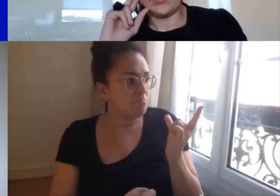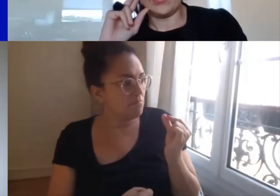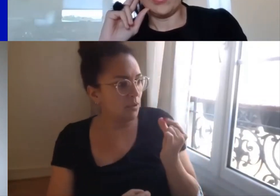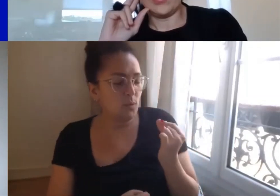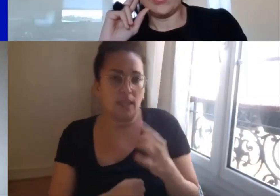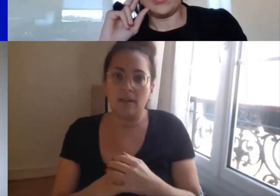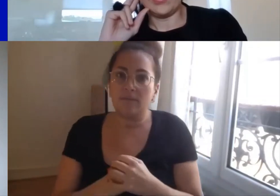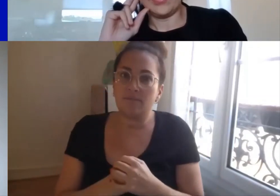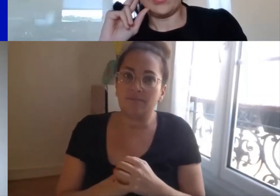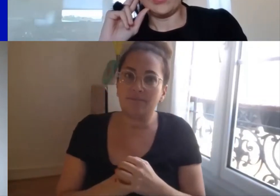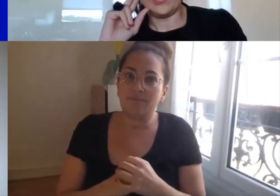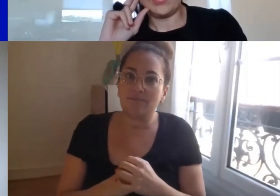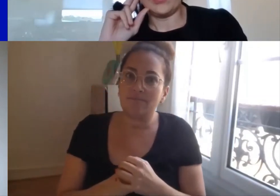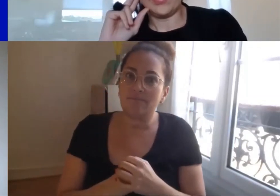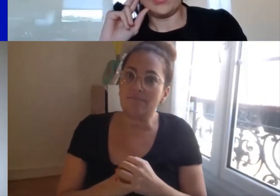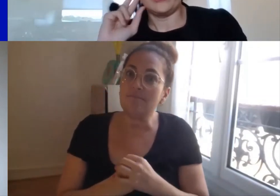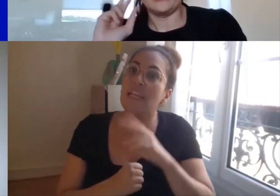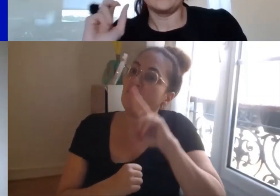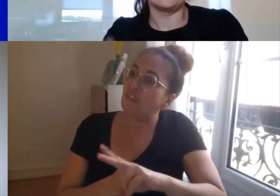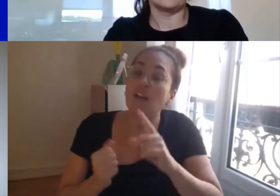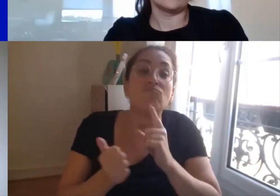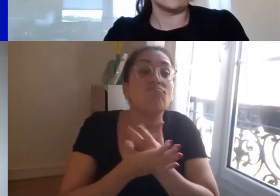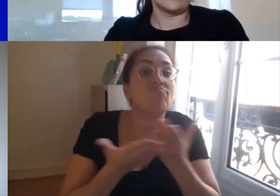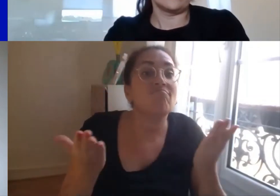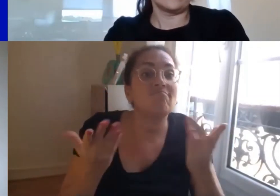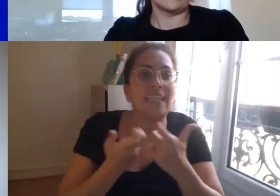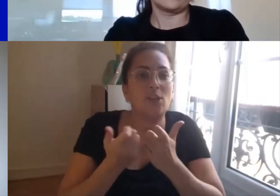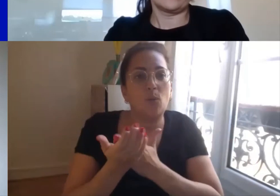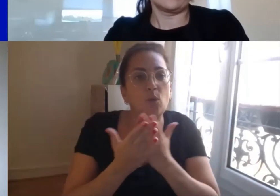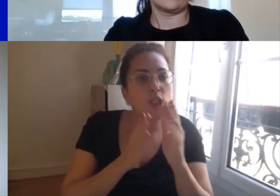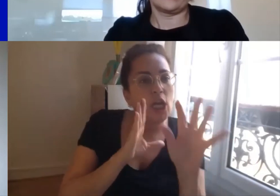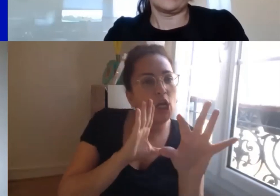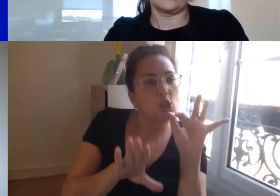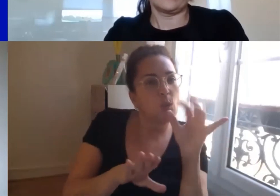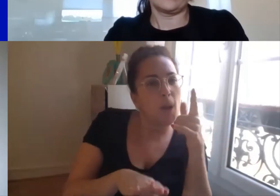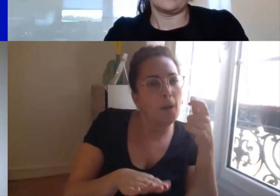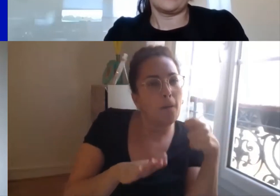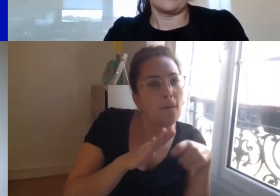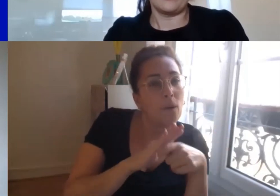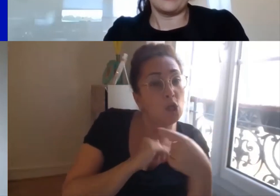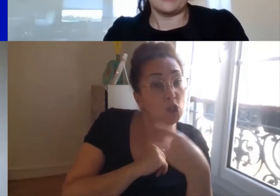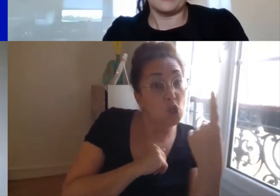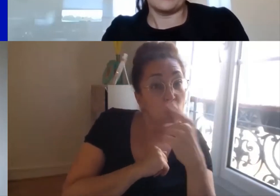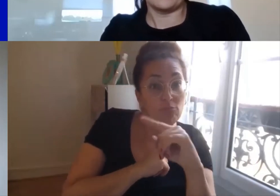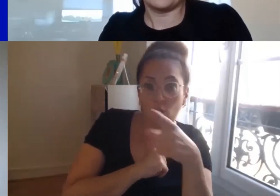reconnaître co-financer ceux des projets que nous avons sélectionnés merci infiniment